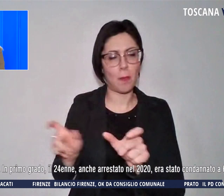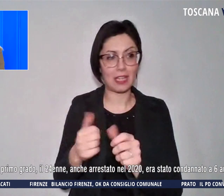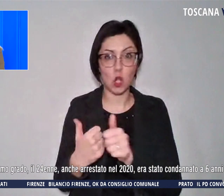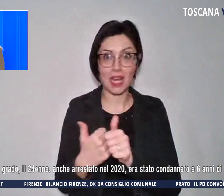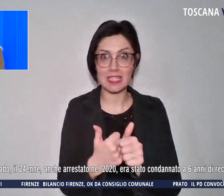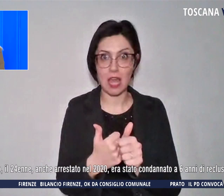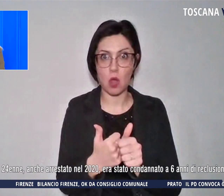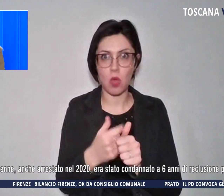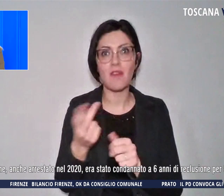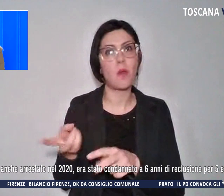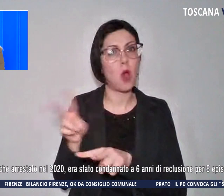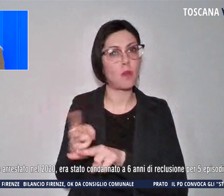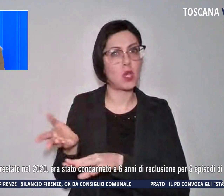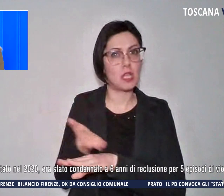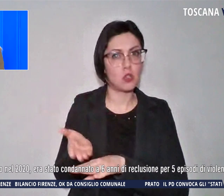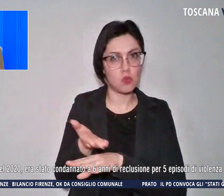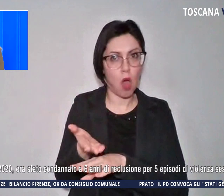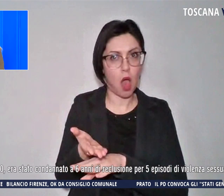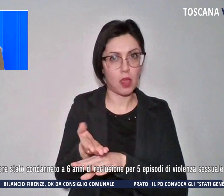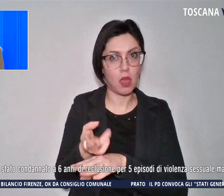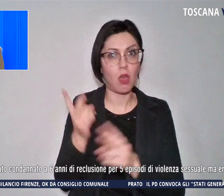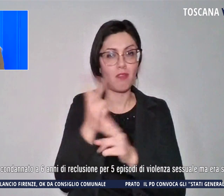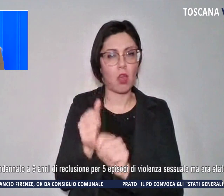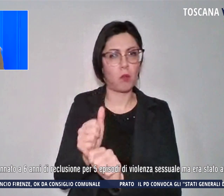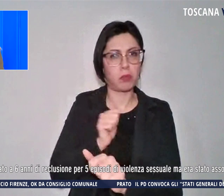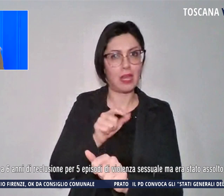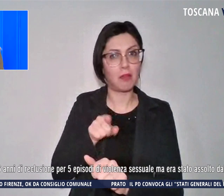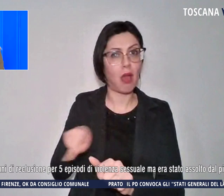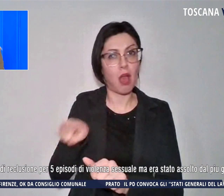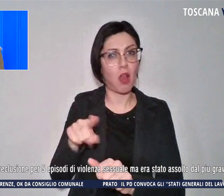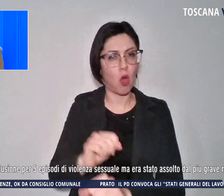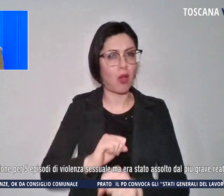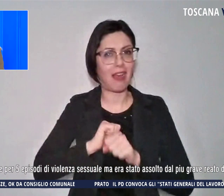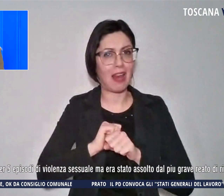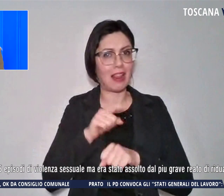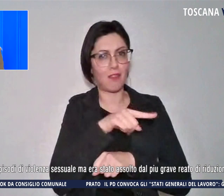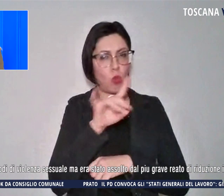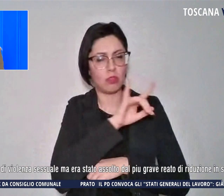sessuali dopo averli convinti di essere il diavolo.